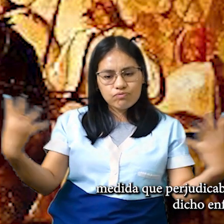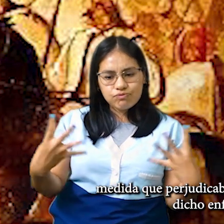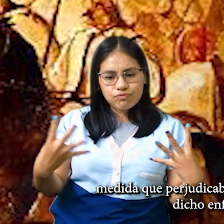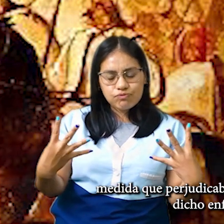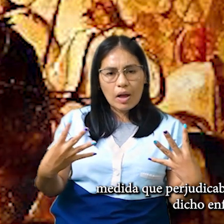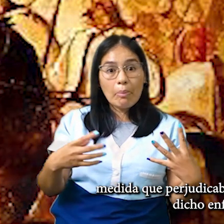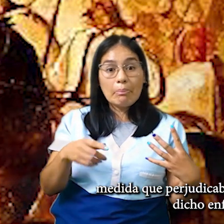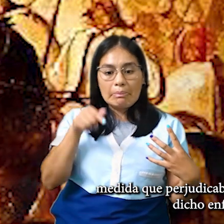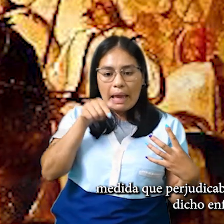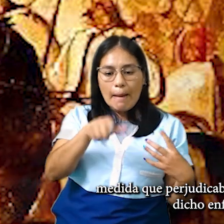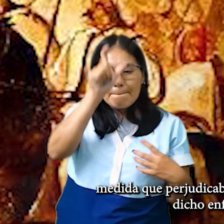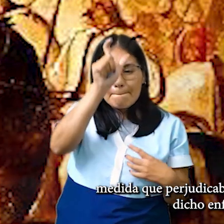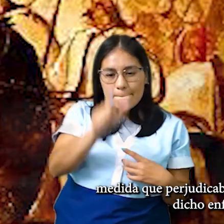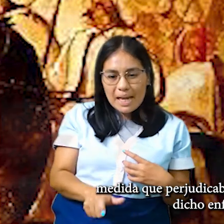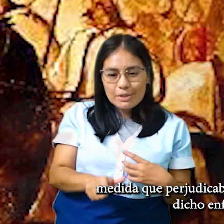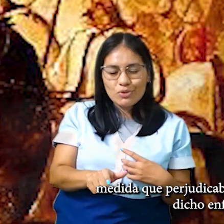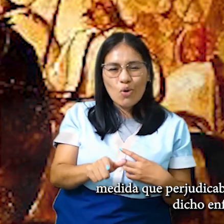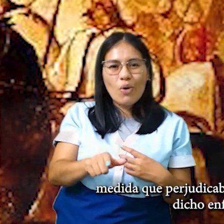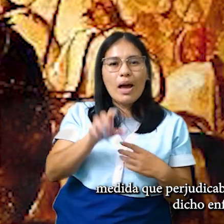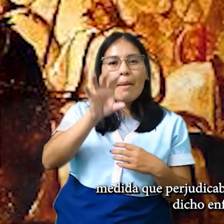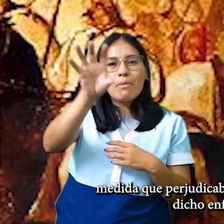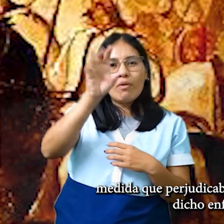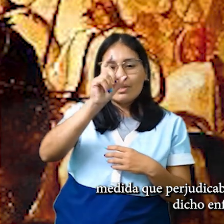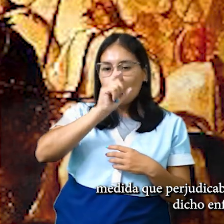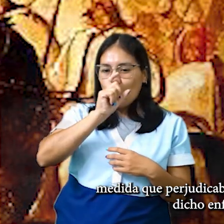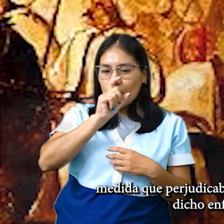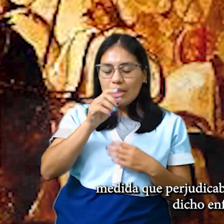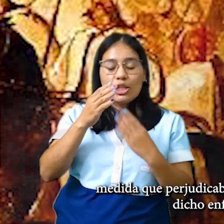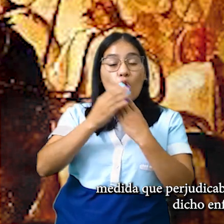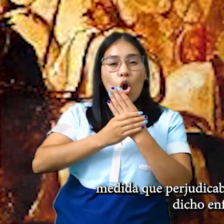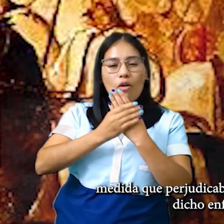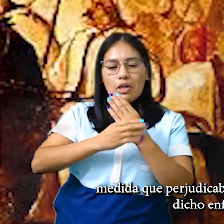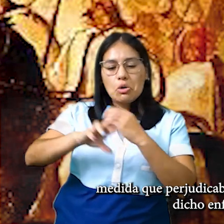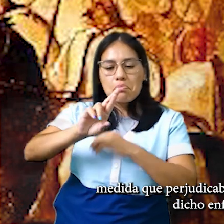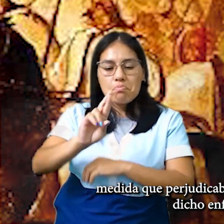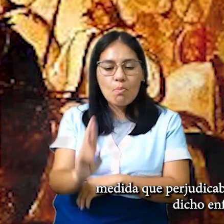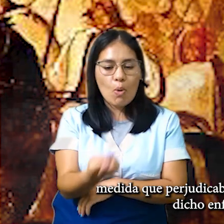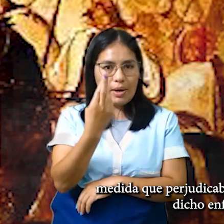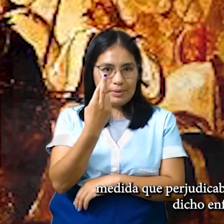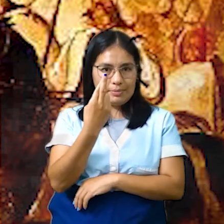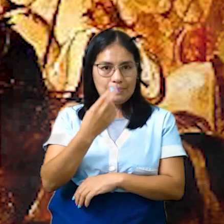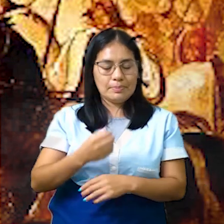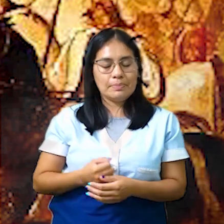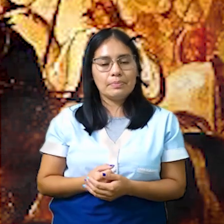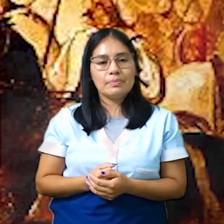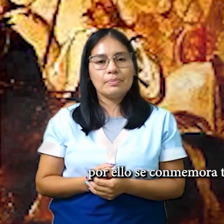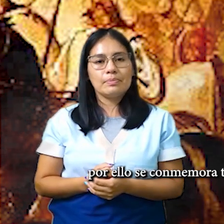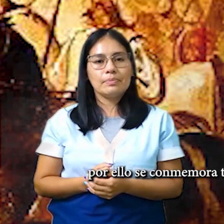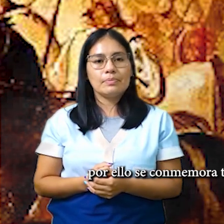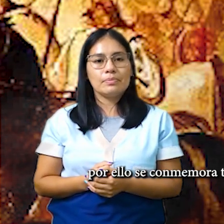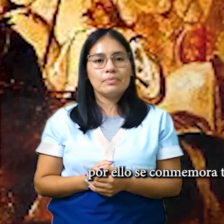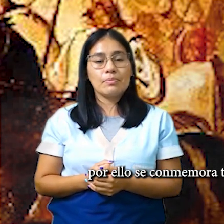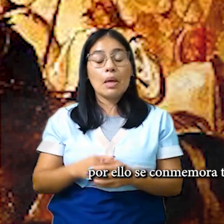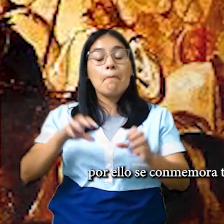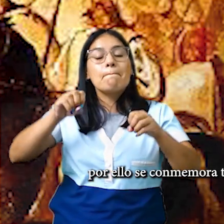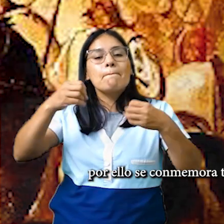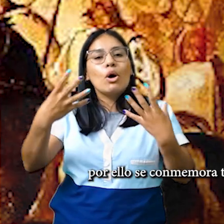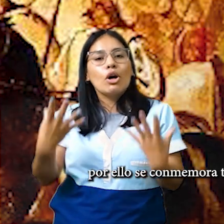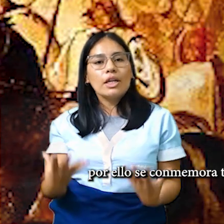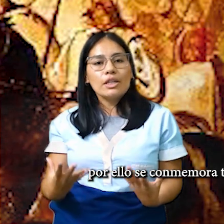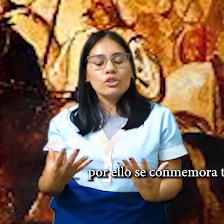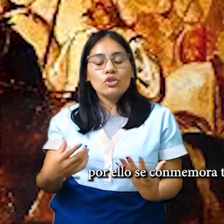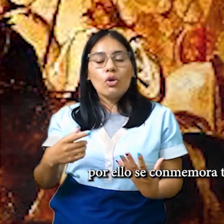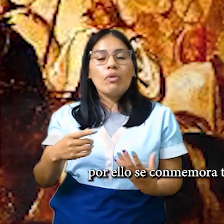En dicho enfrentamiento muere el gobernador correntino. Por ello,